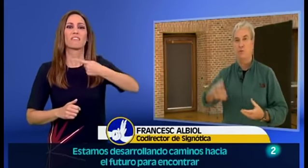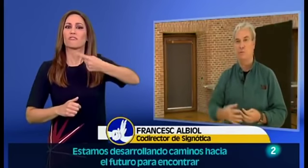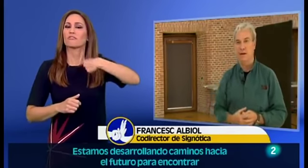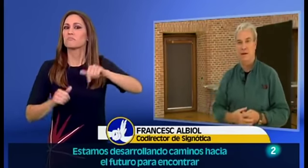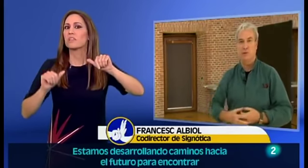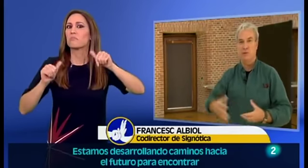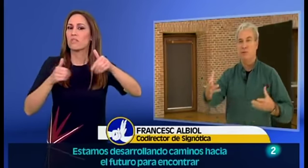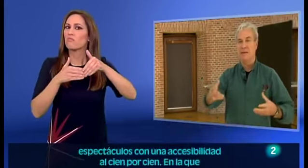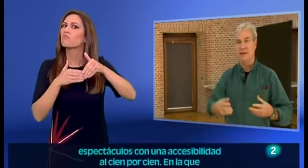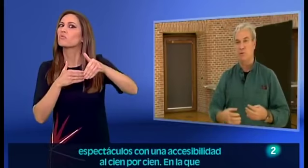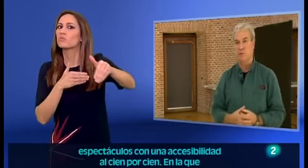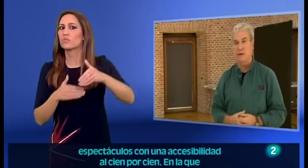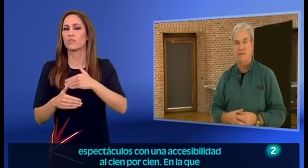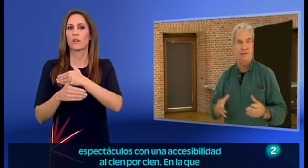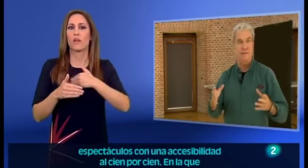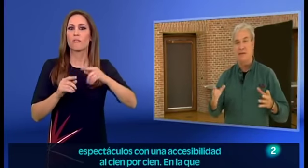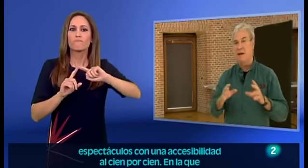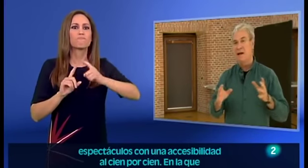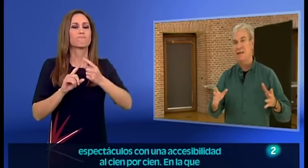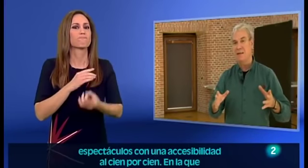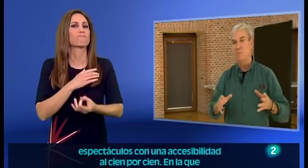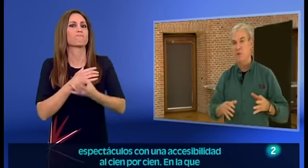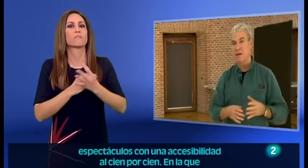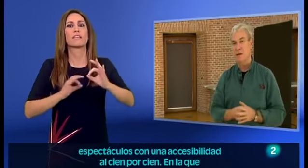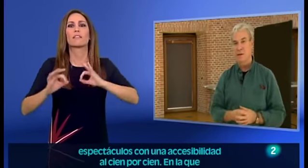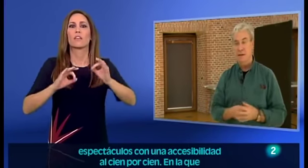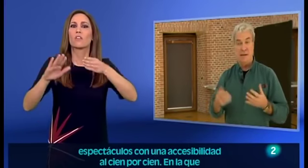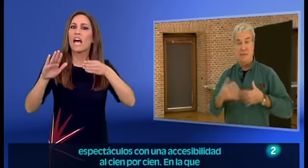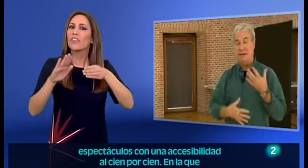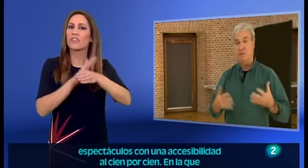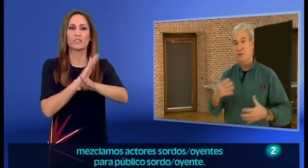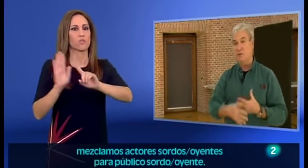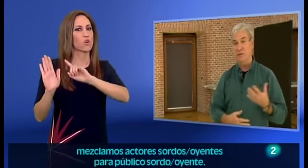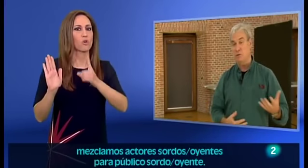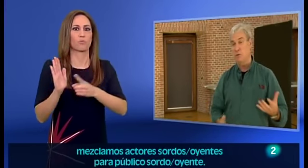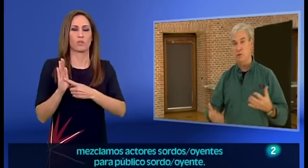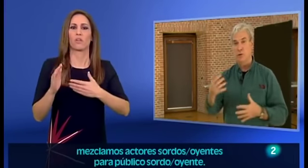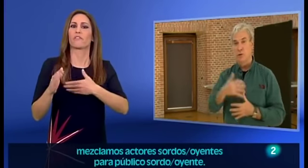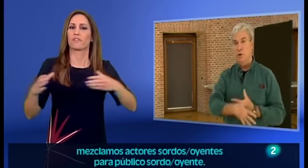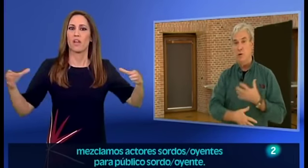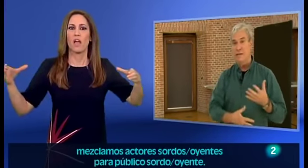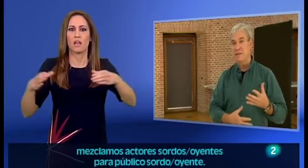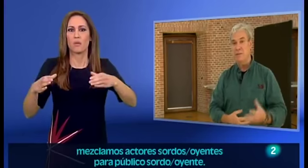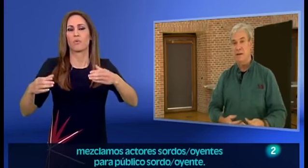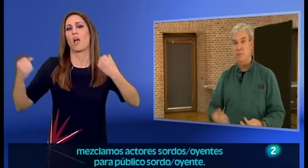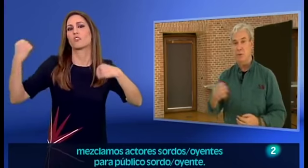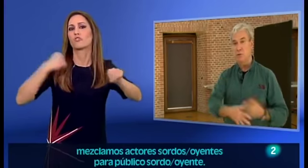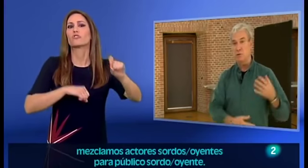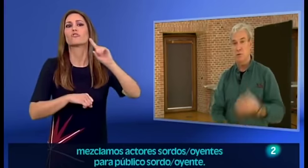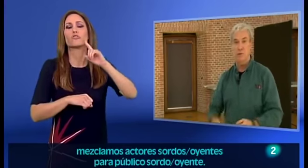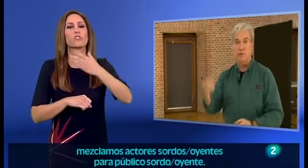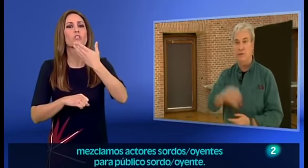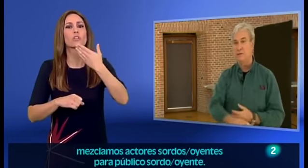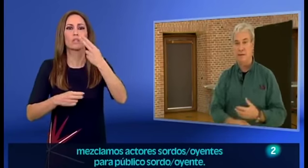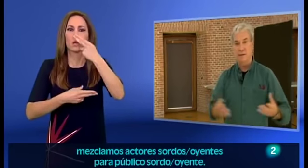el futuro para encontrar espectáculos con una accesibilidad a 100%, en la que mezclamos actores sordos, oyentes, para público